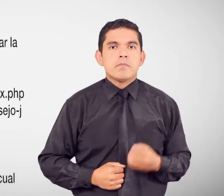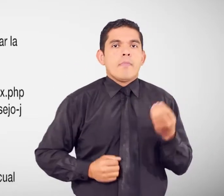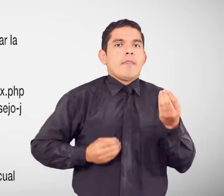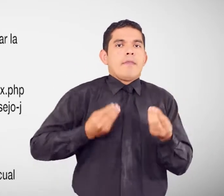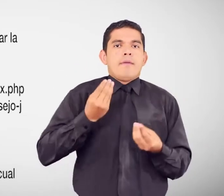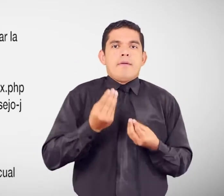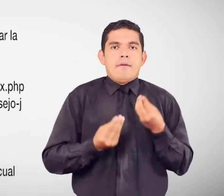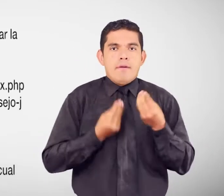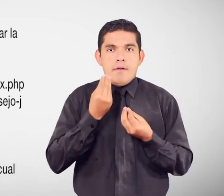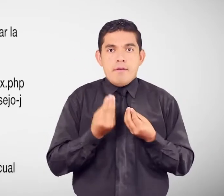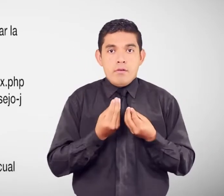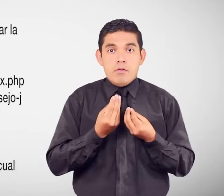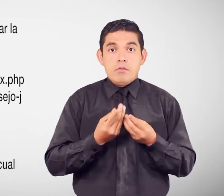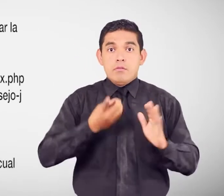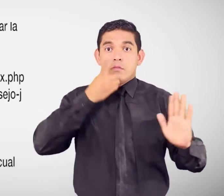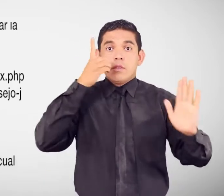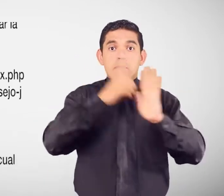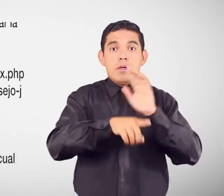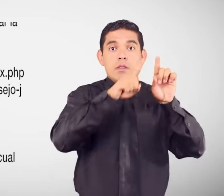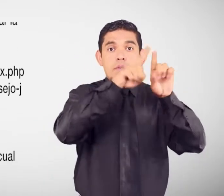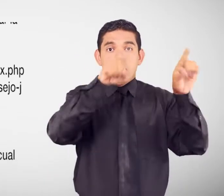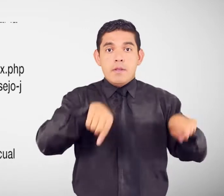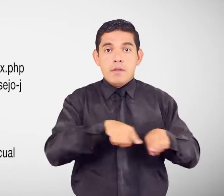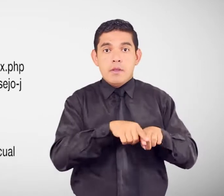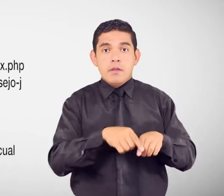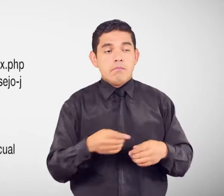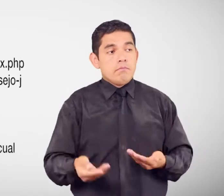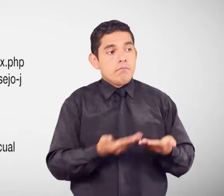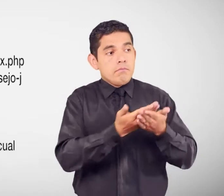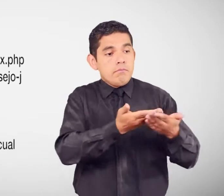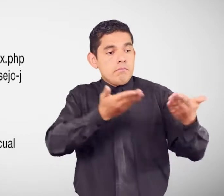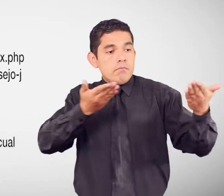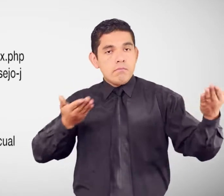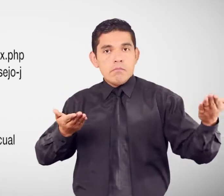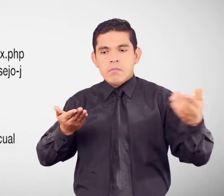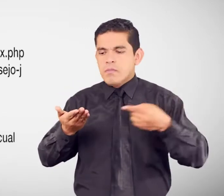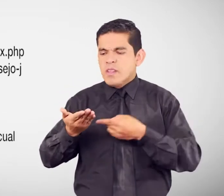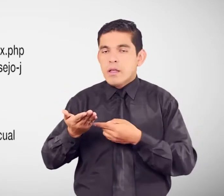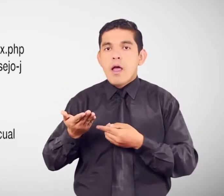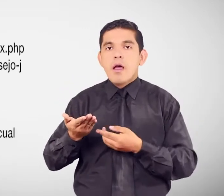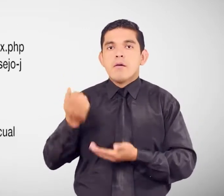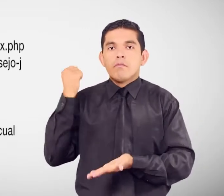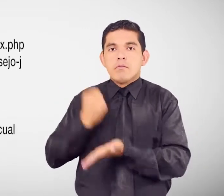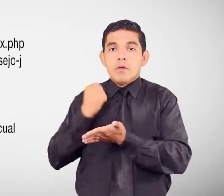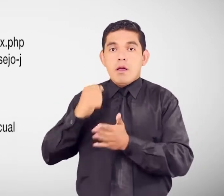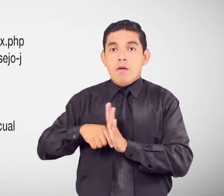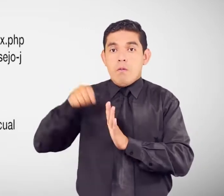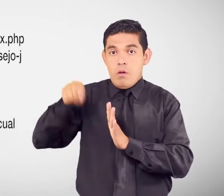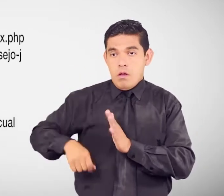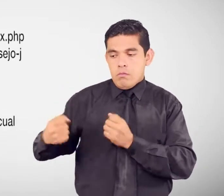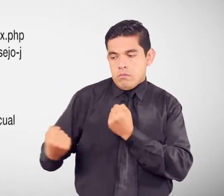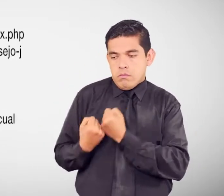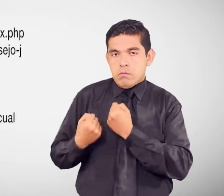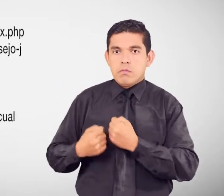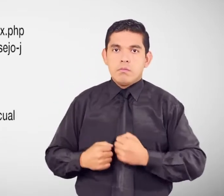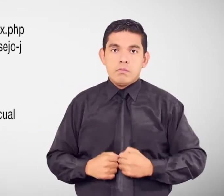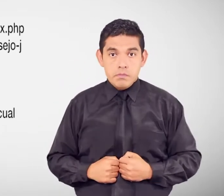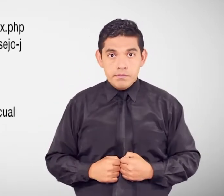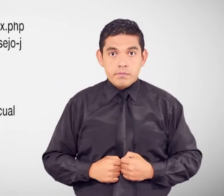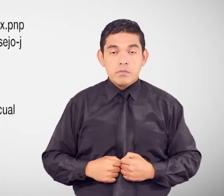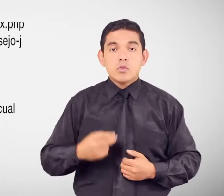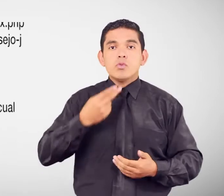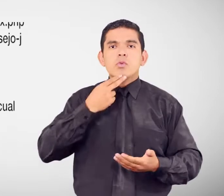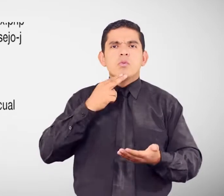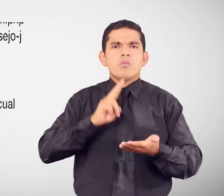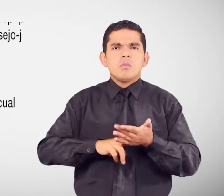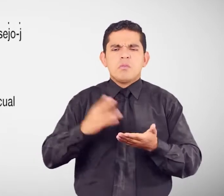hacer? Ingresar la demanda por ventanilla La cual debe estar suscrita por su abogado patrocinador Documentos